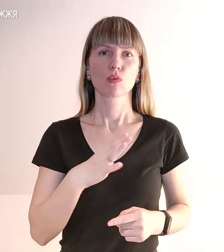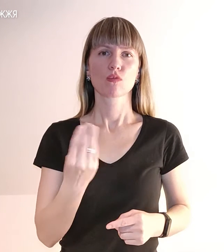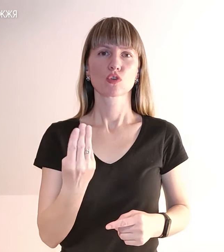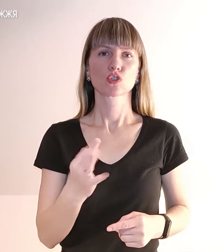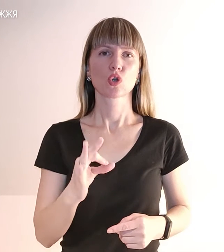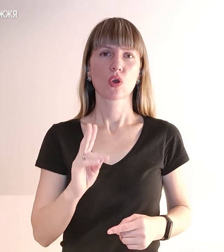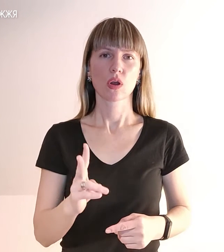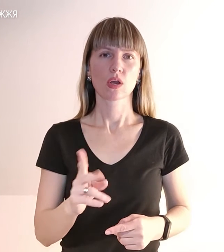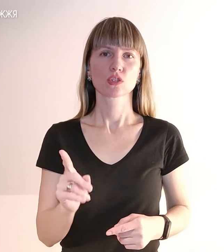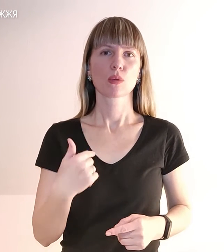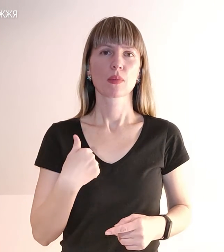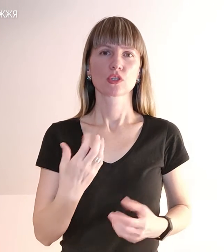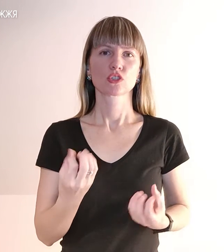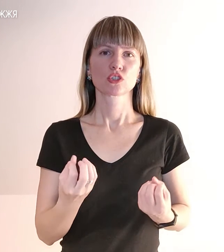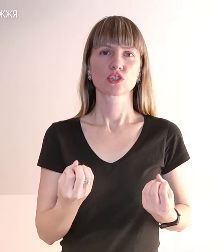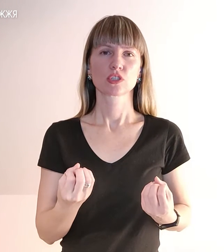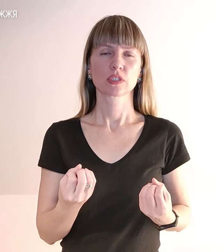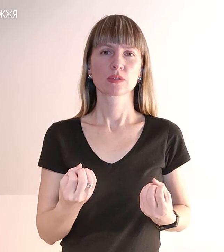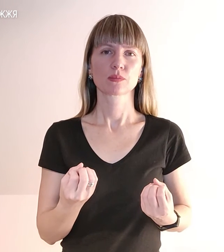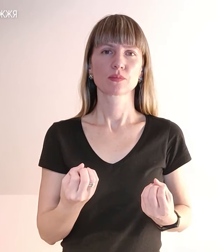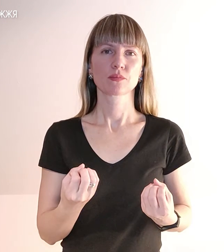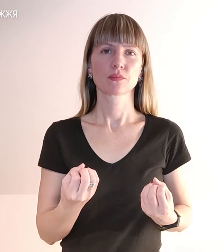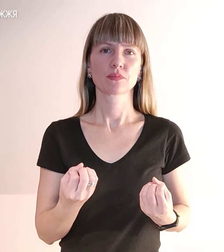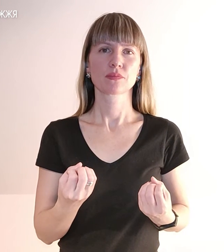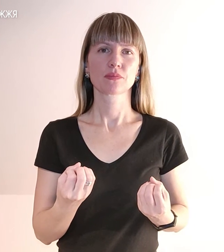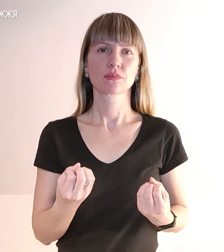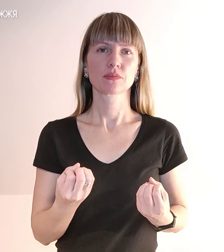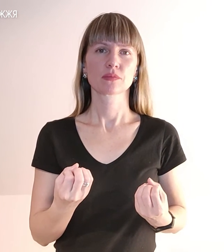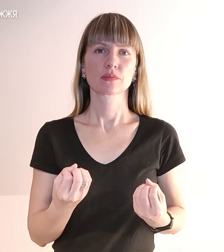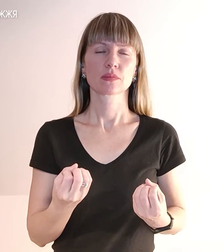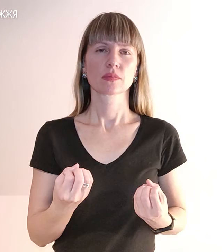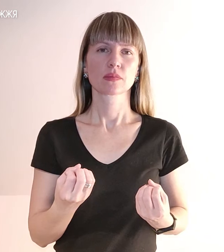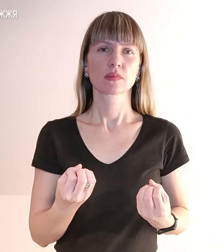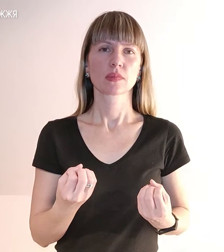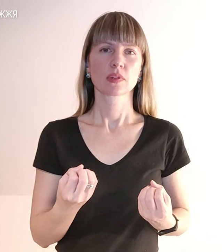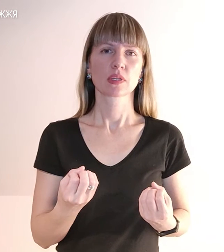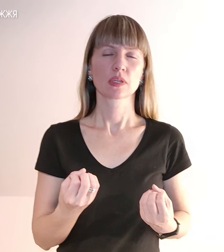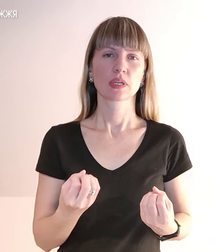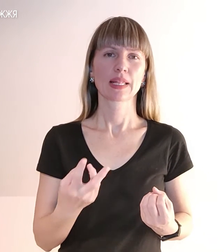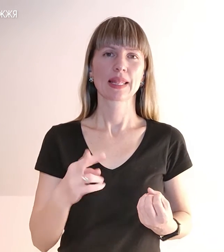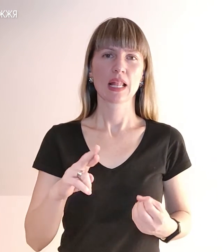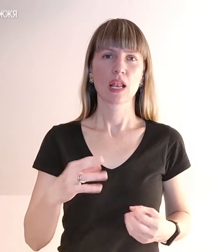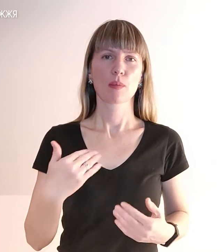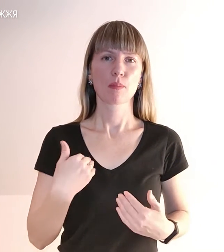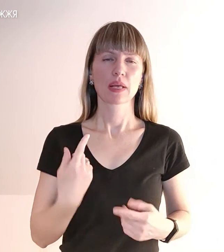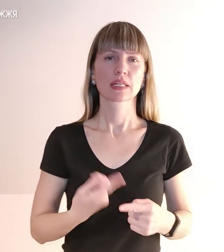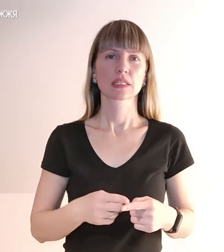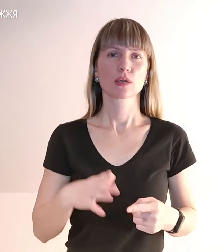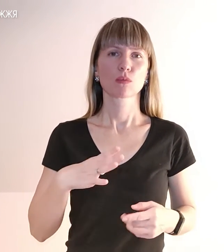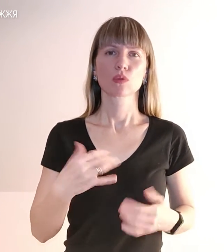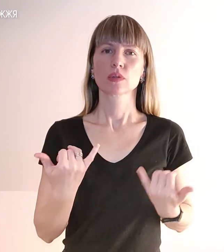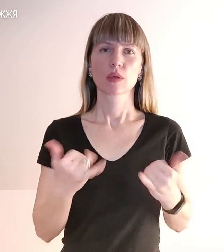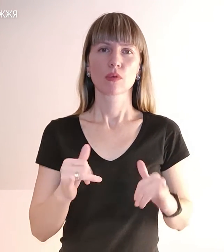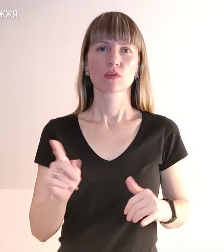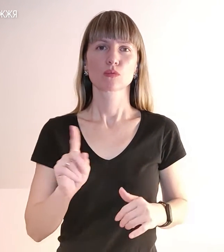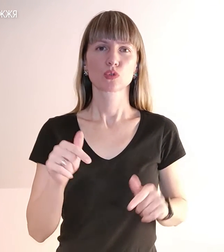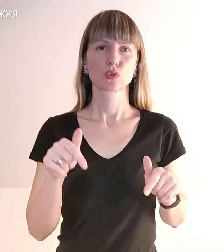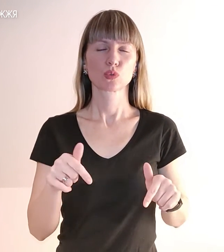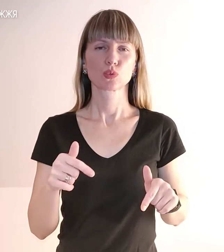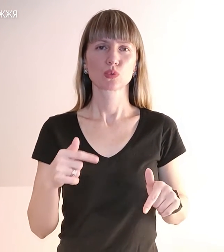І що мені ще, знаєте, тобто для мене це було неймовірно. Тому що тут суетація, не